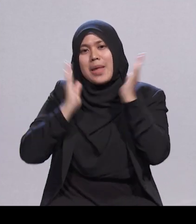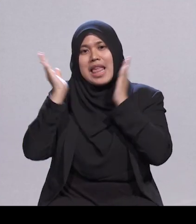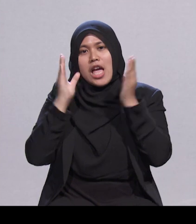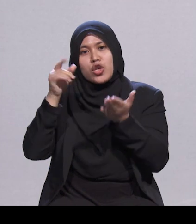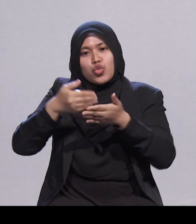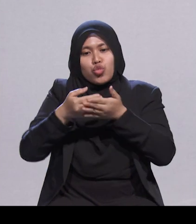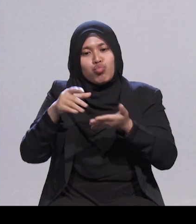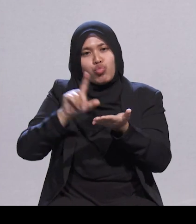jawi.